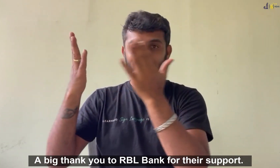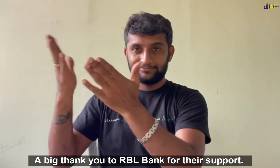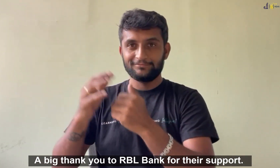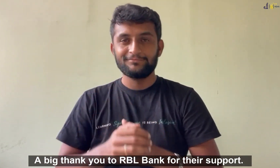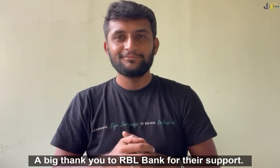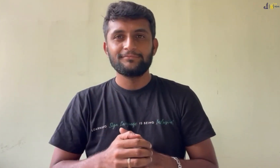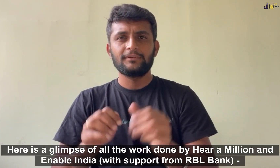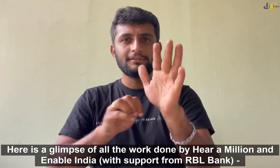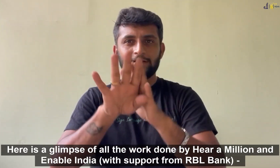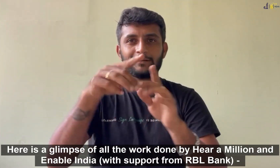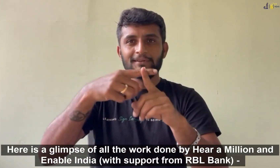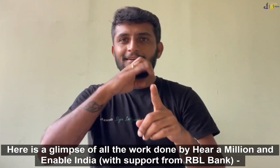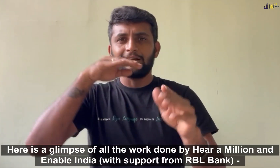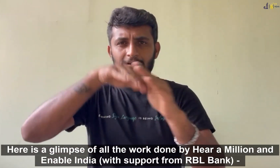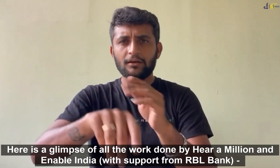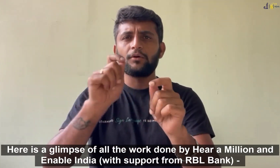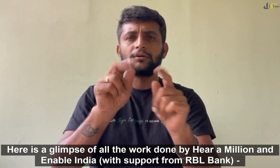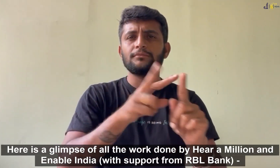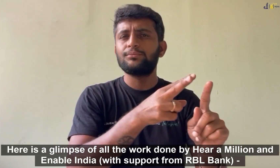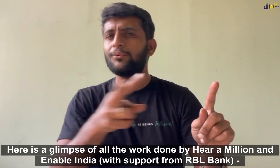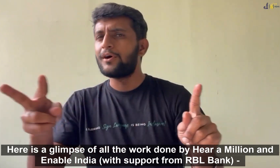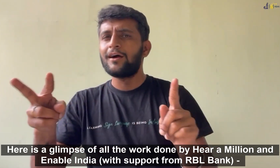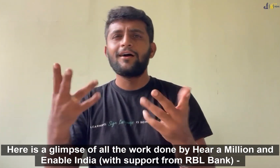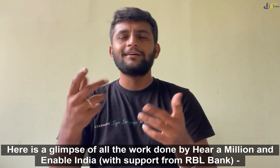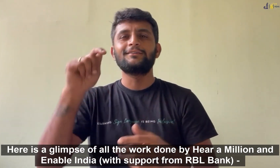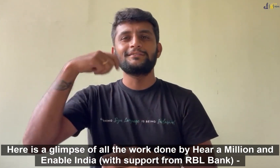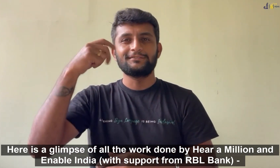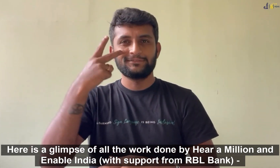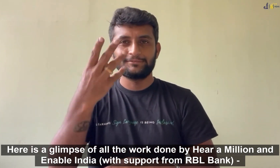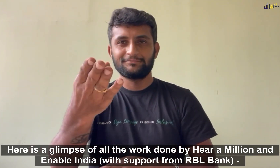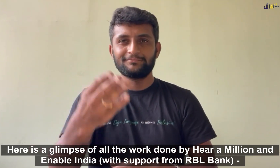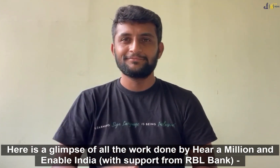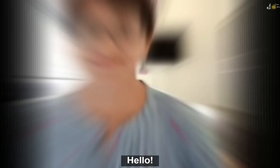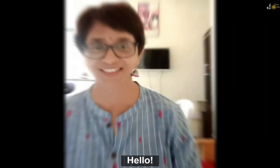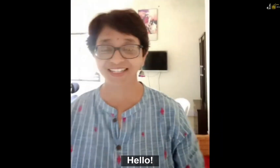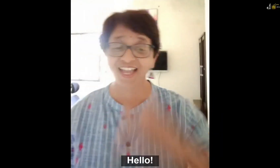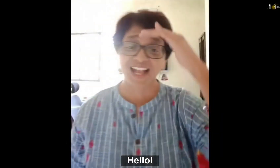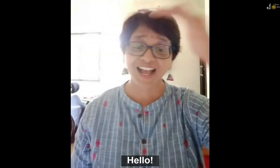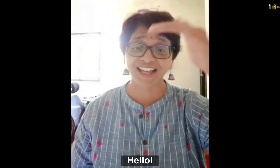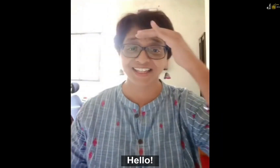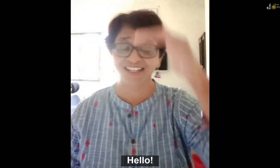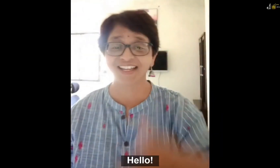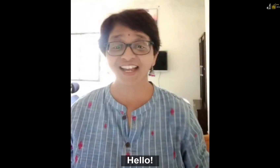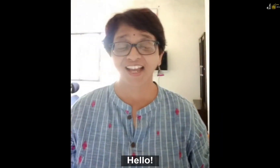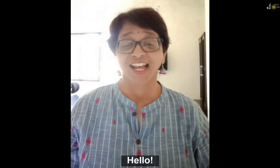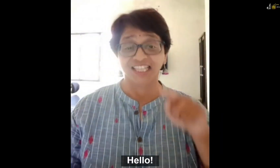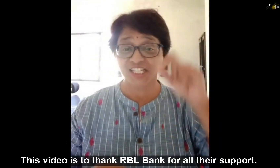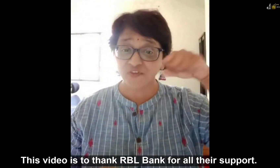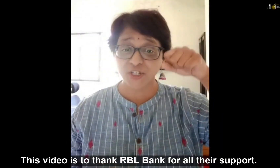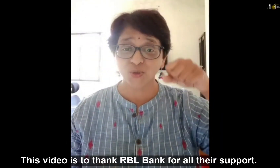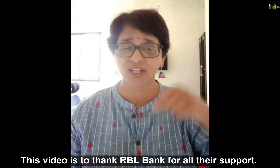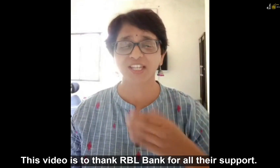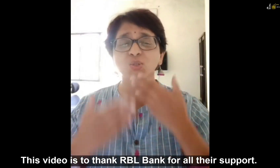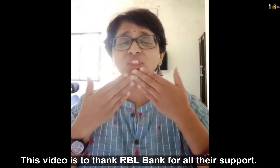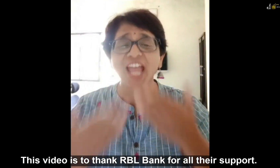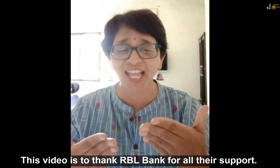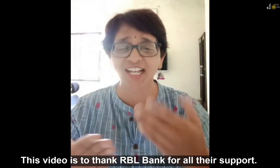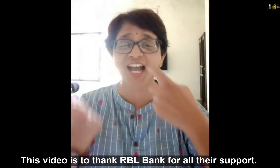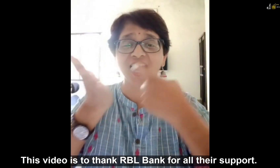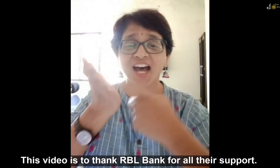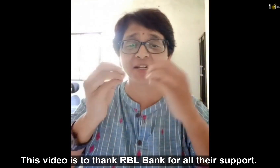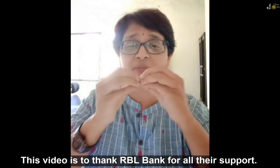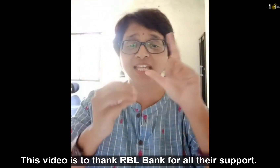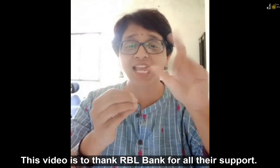बहुत